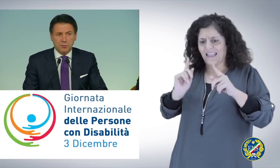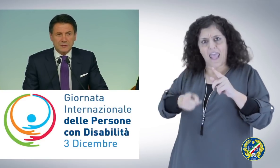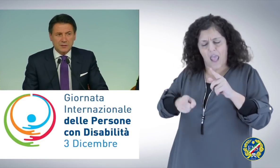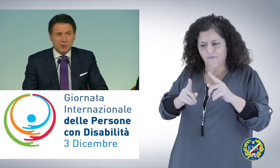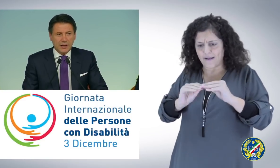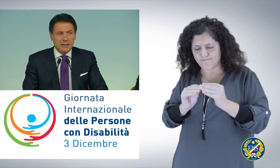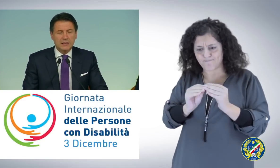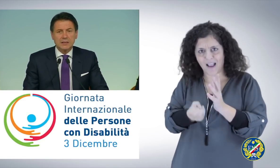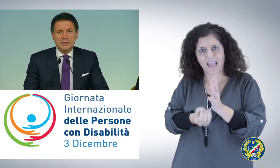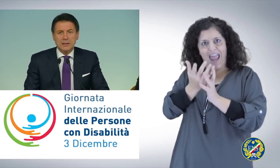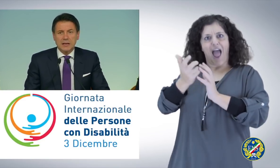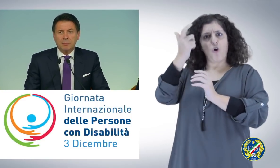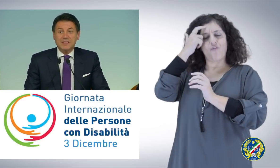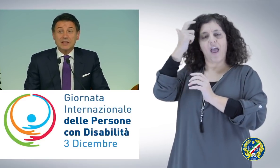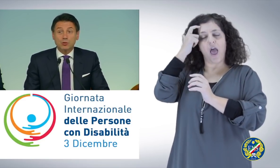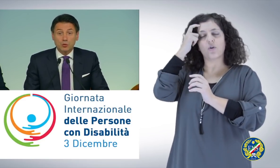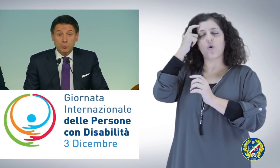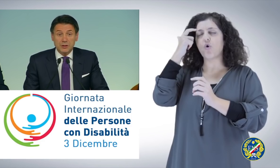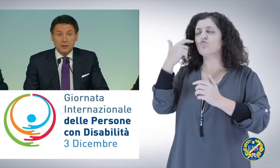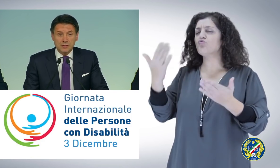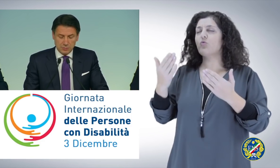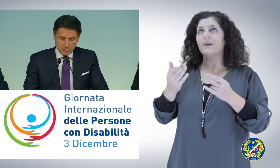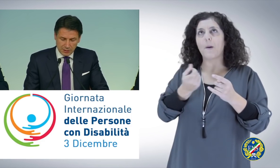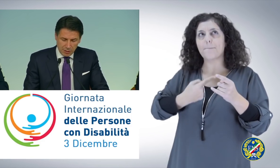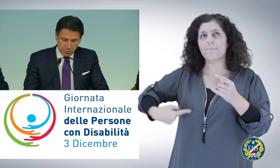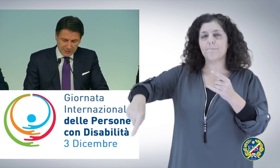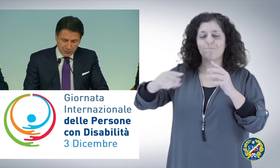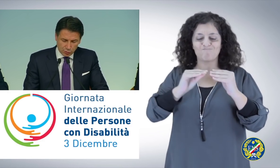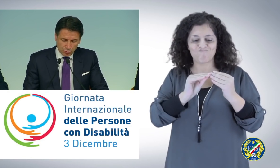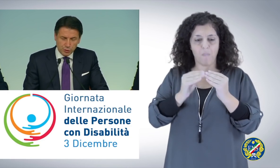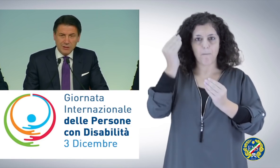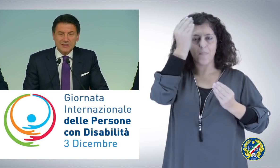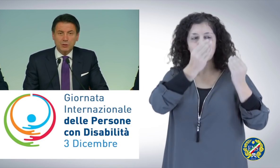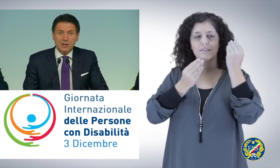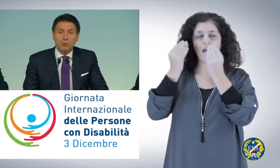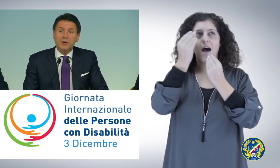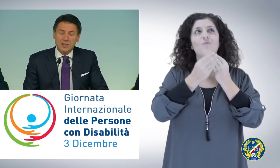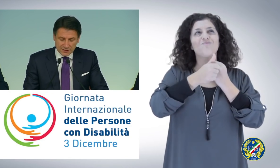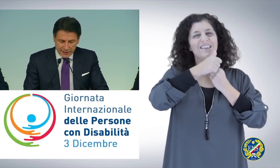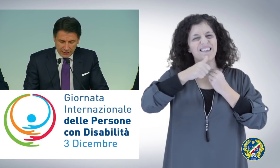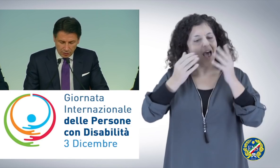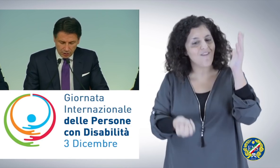formazione abbiamo pensato subito a istituire un ministero